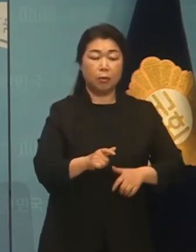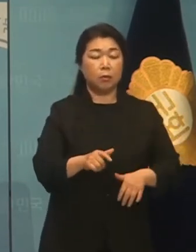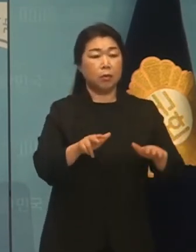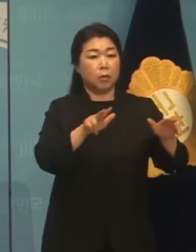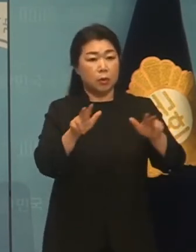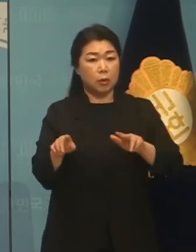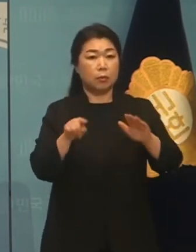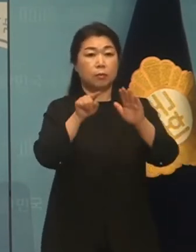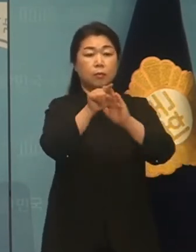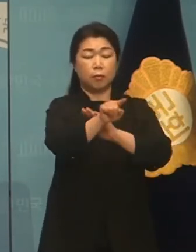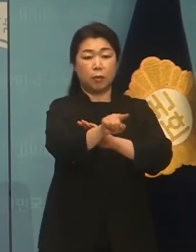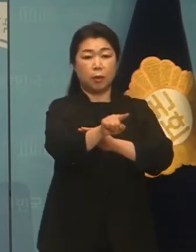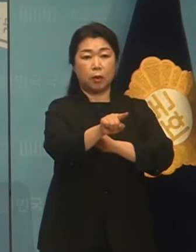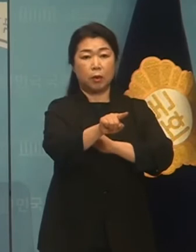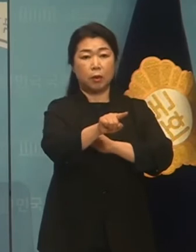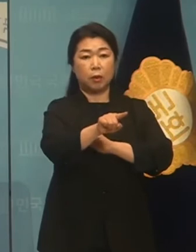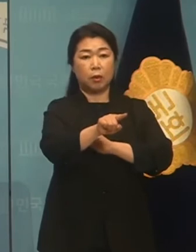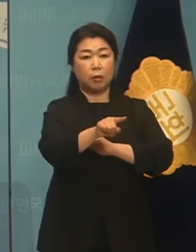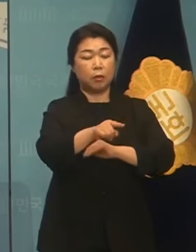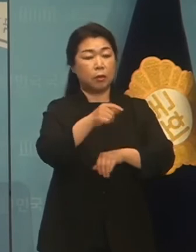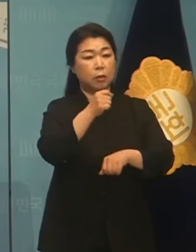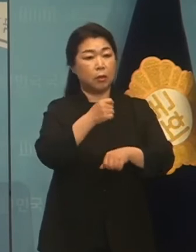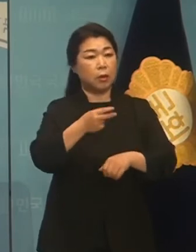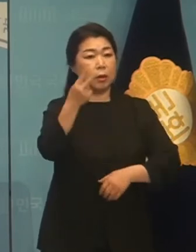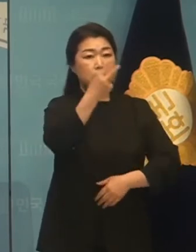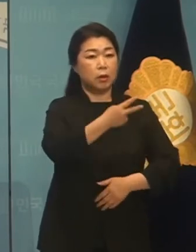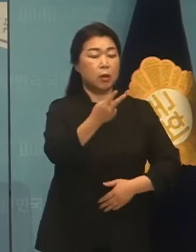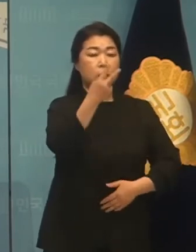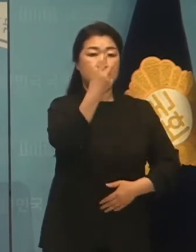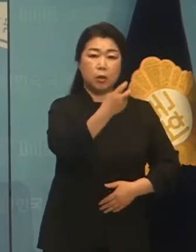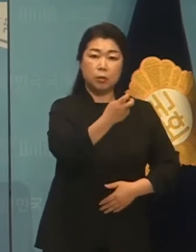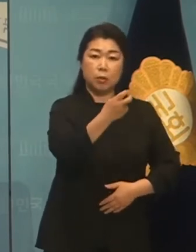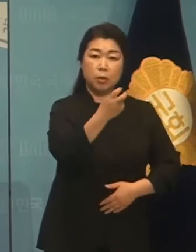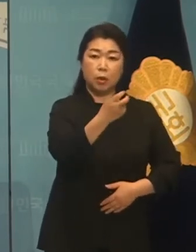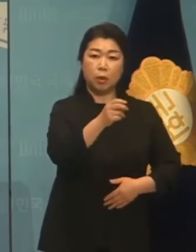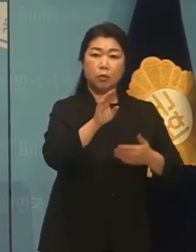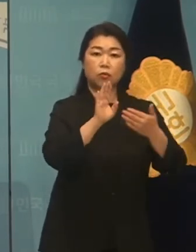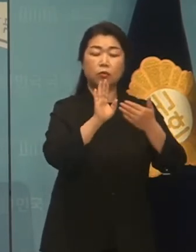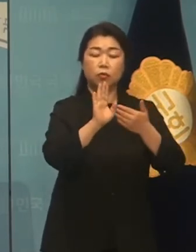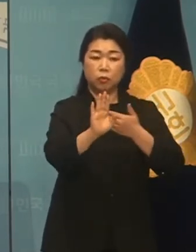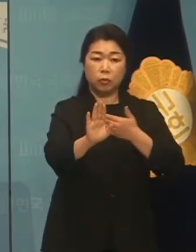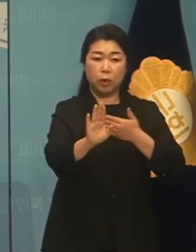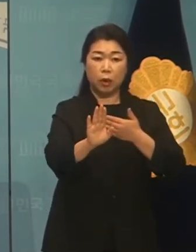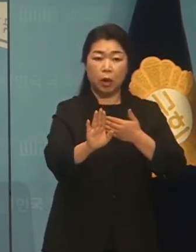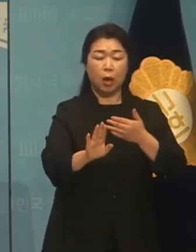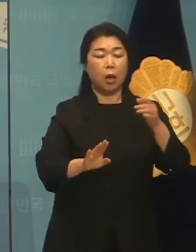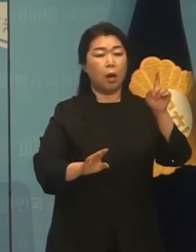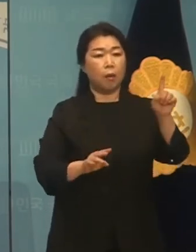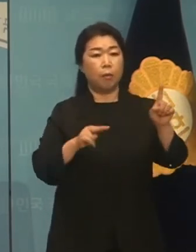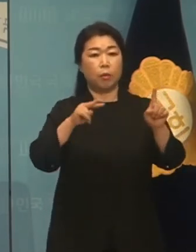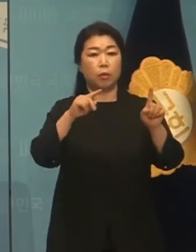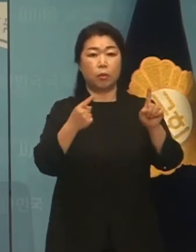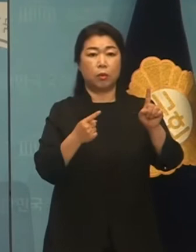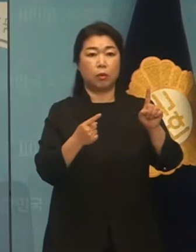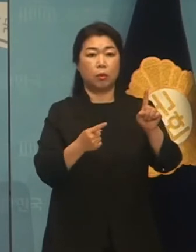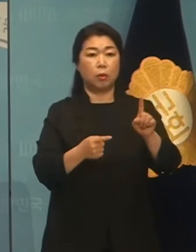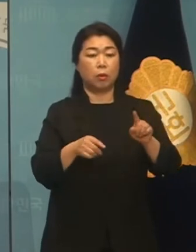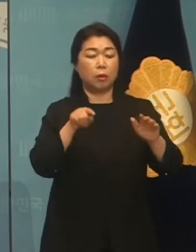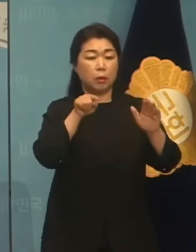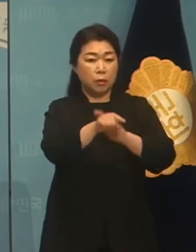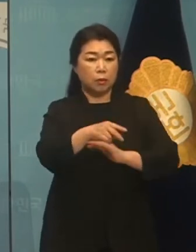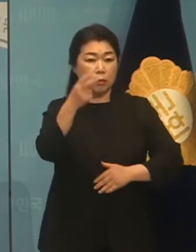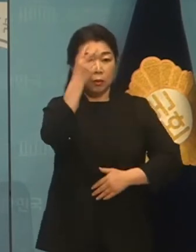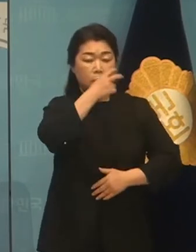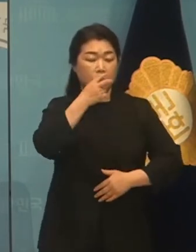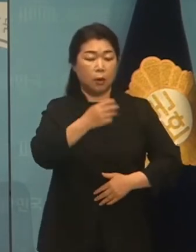현장 점검이 2020년을 거치면서 한 번도 이루어지지 않는